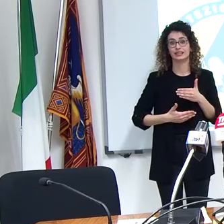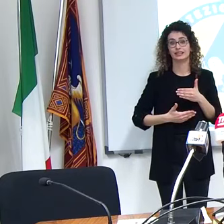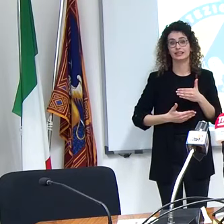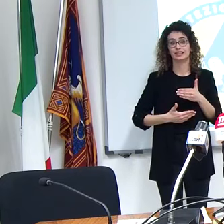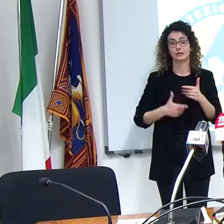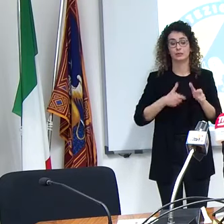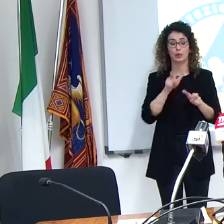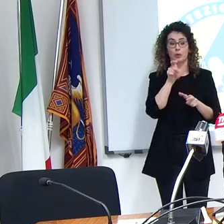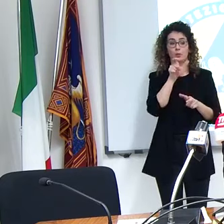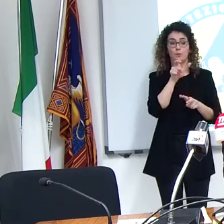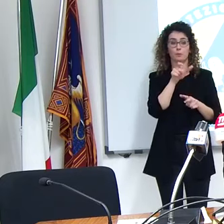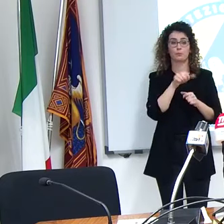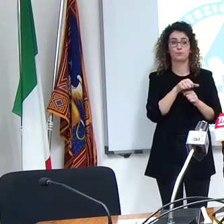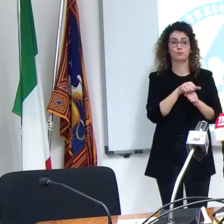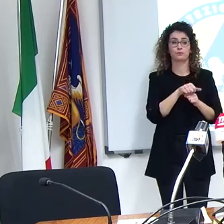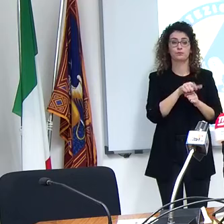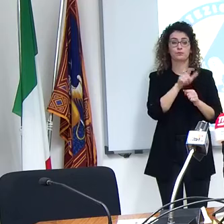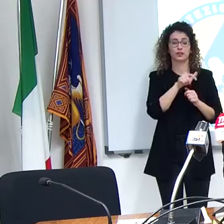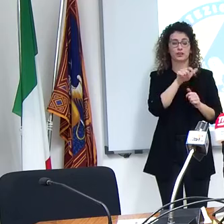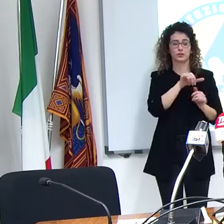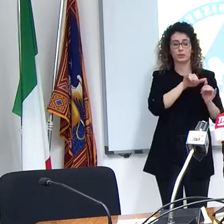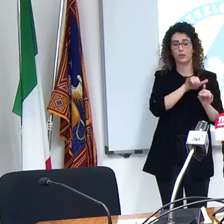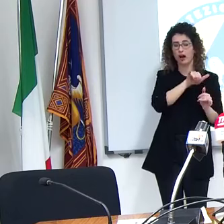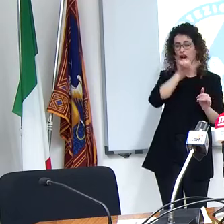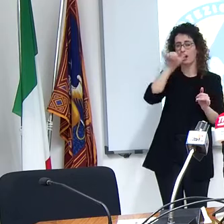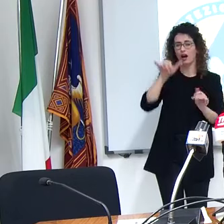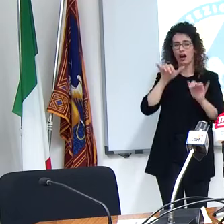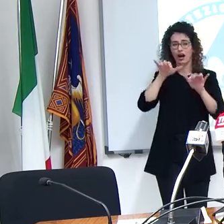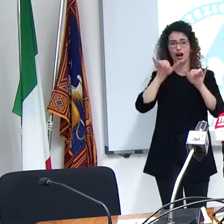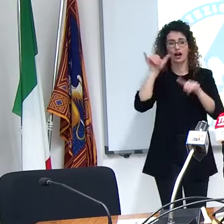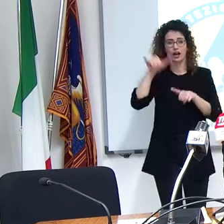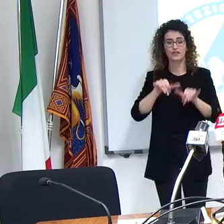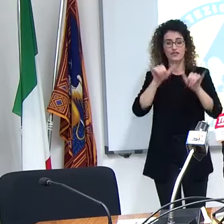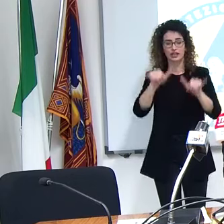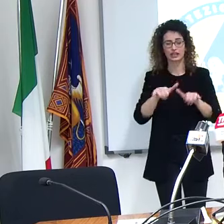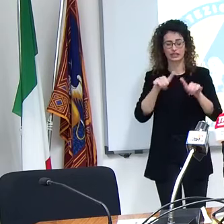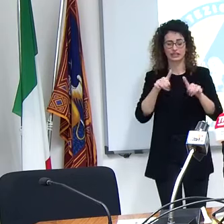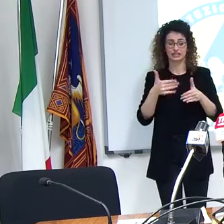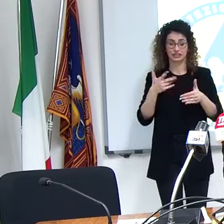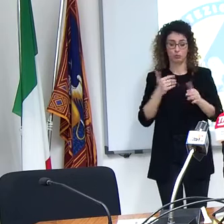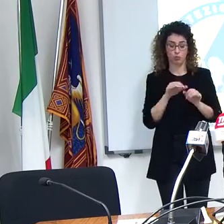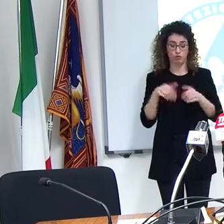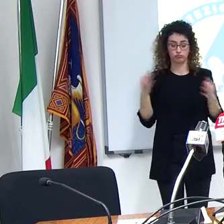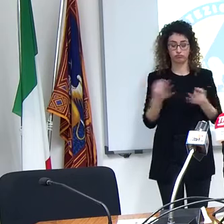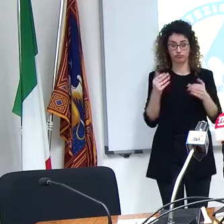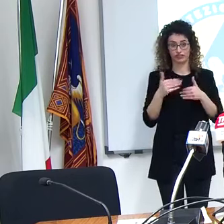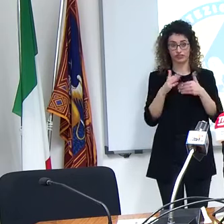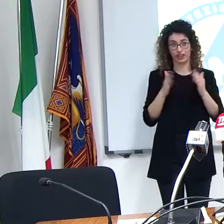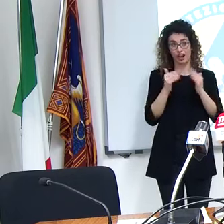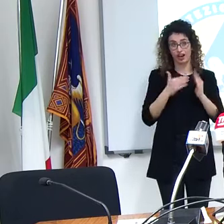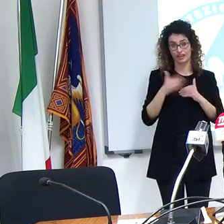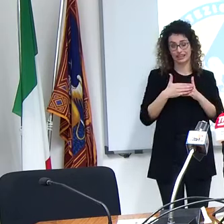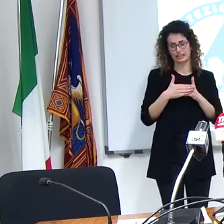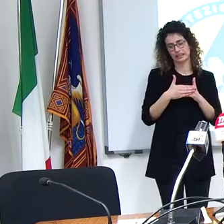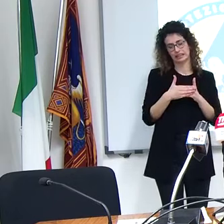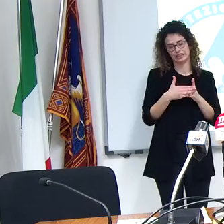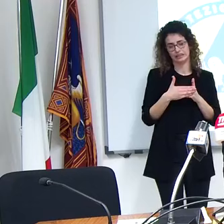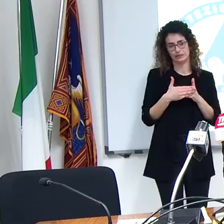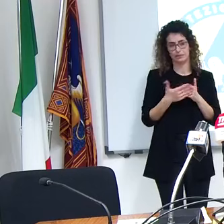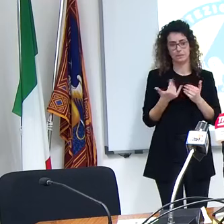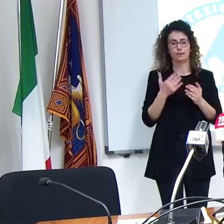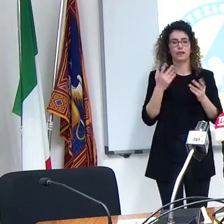del viaggio fino a Venezia quindi in sostanza posto che l'atterraggio non è